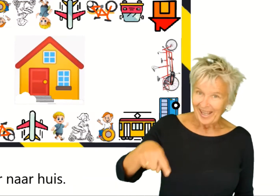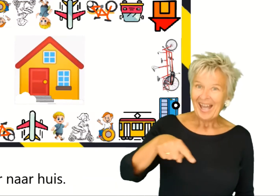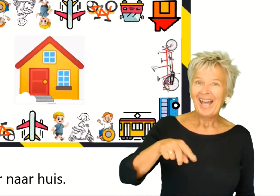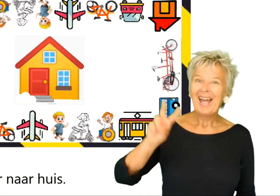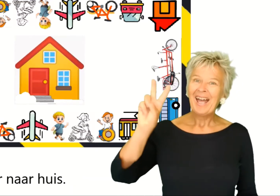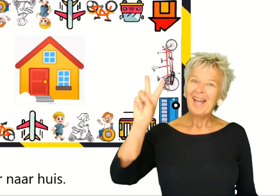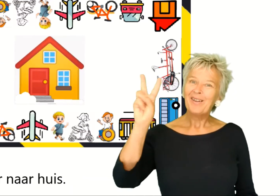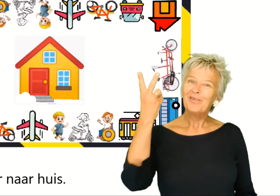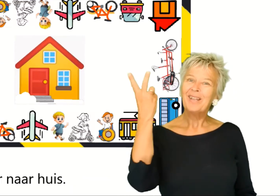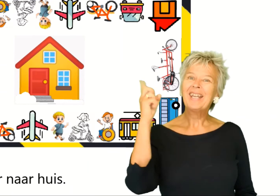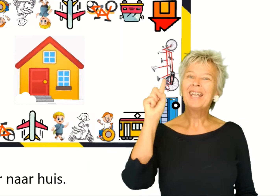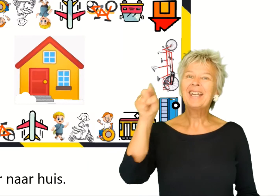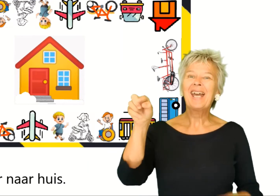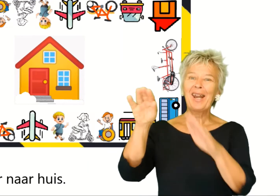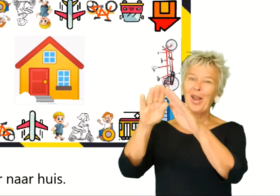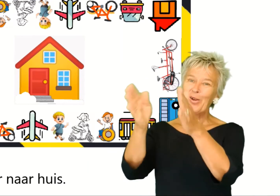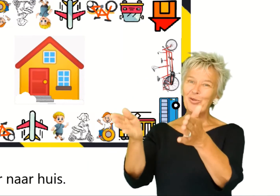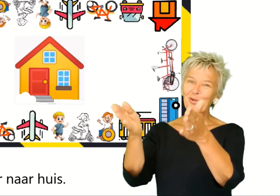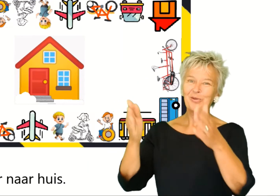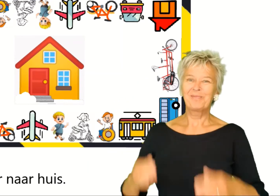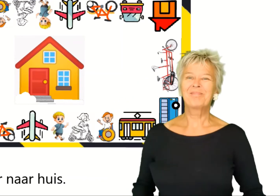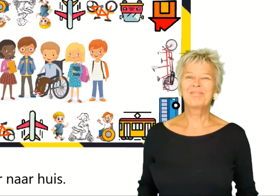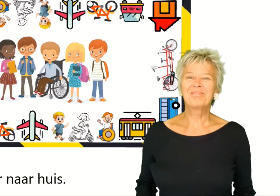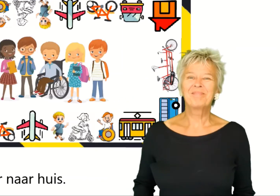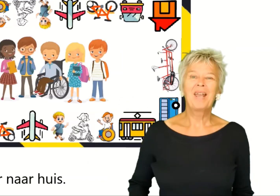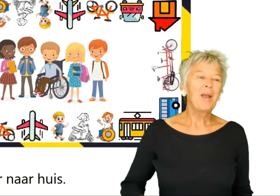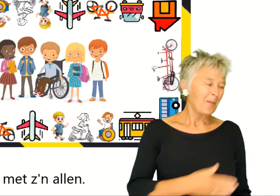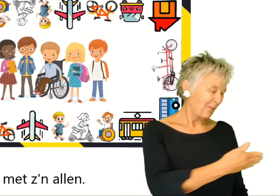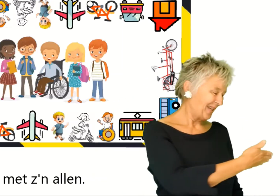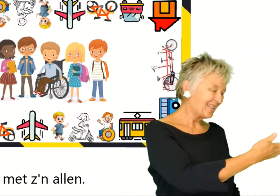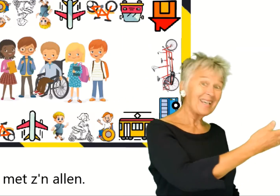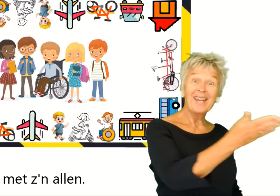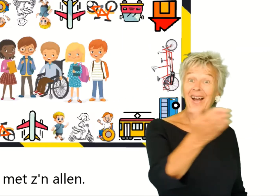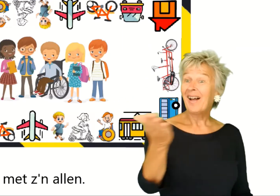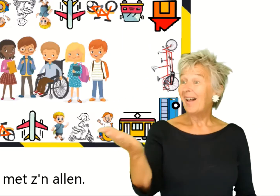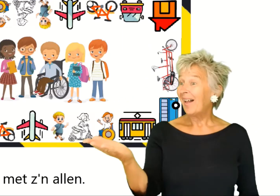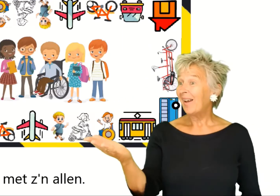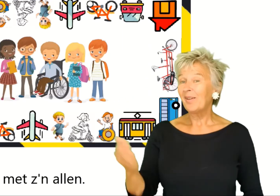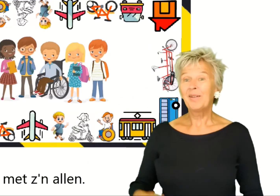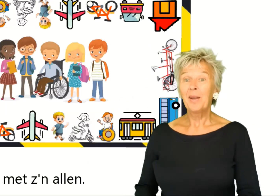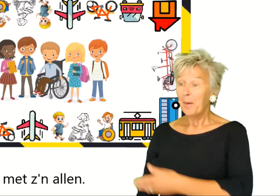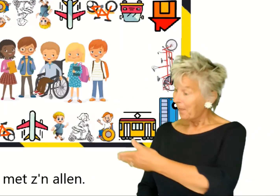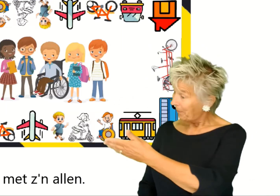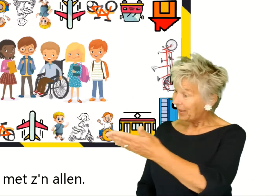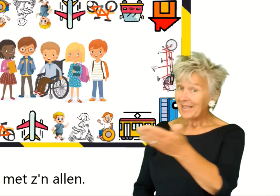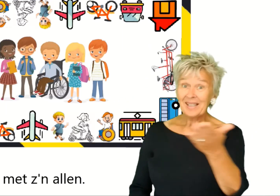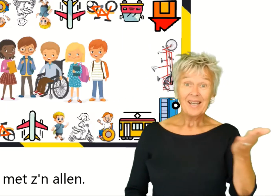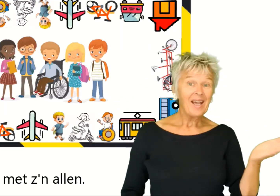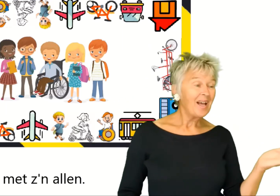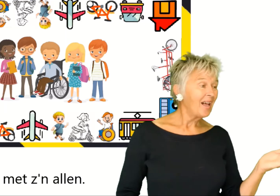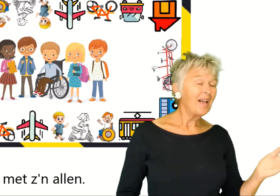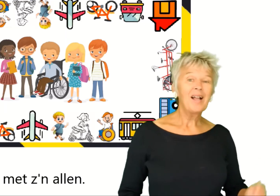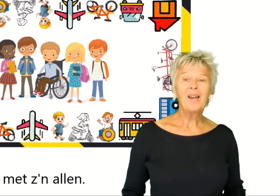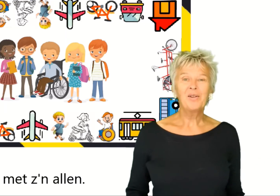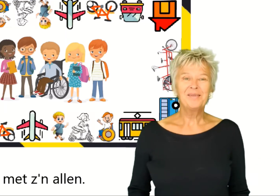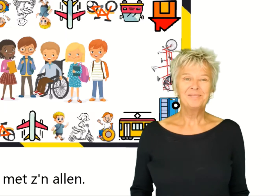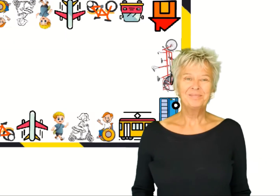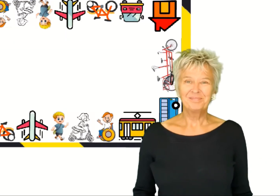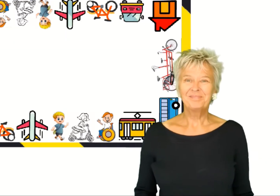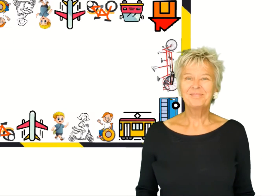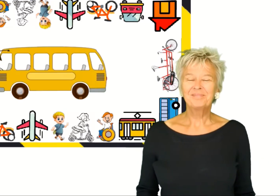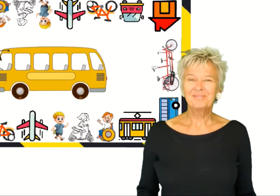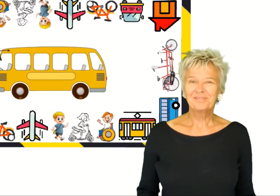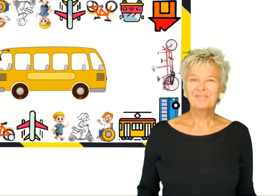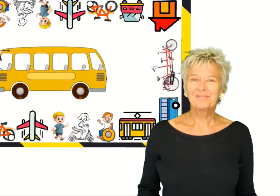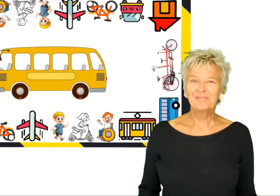We gaan weer naar huis, met z'n allen, z'n allen.